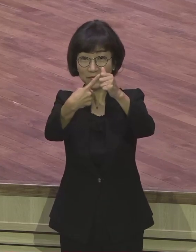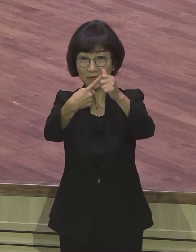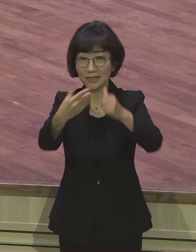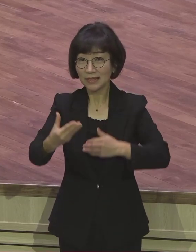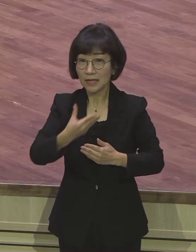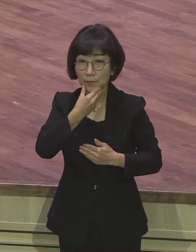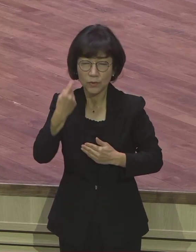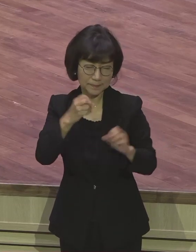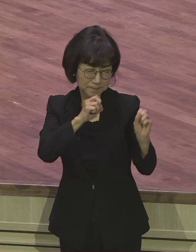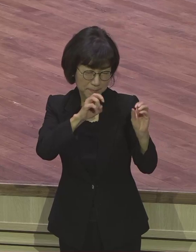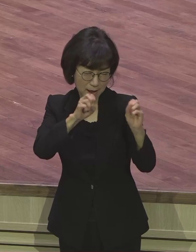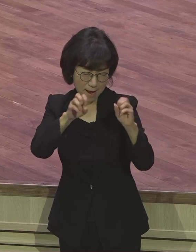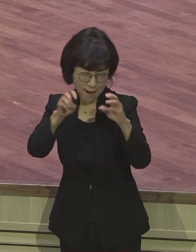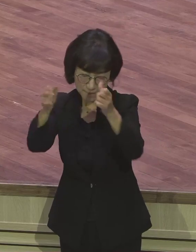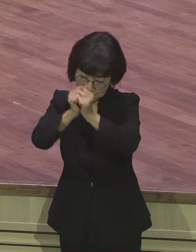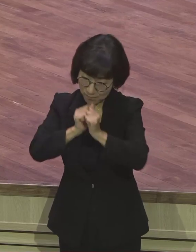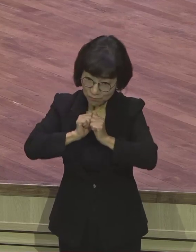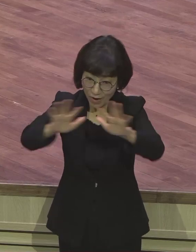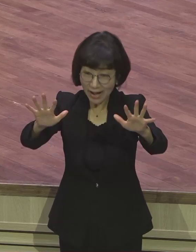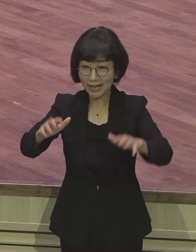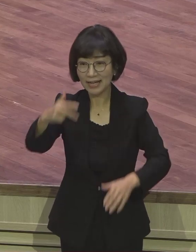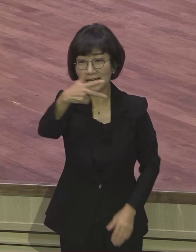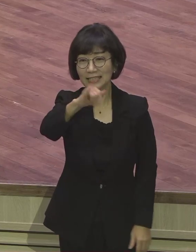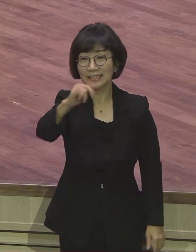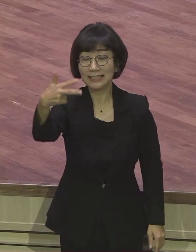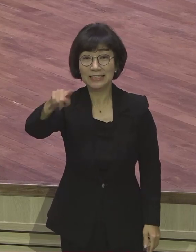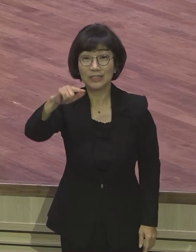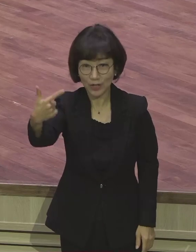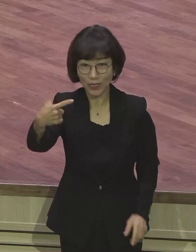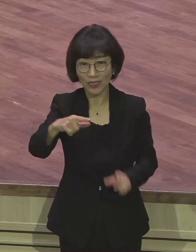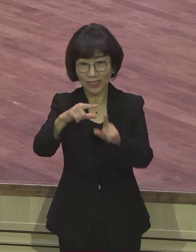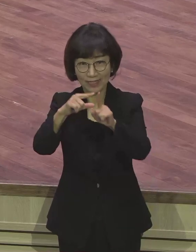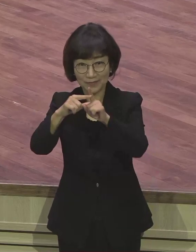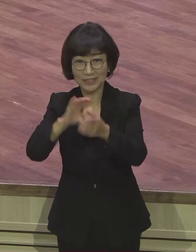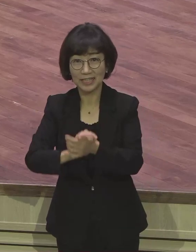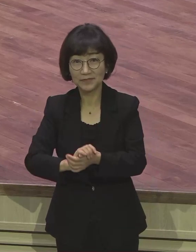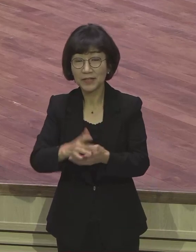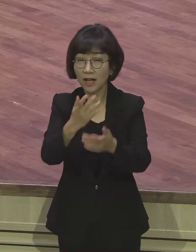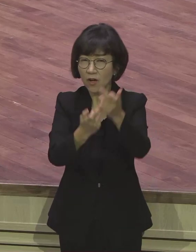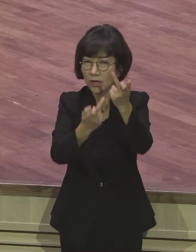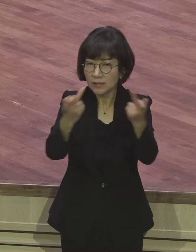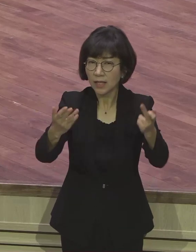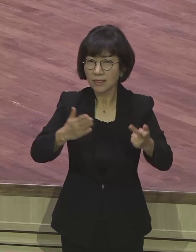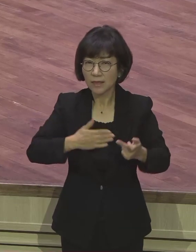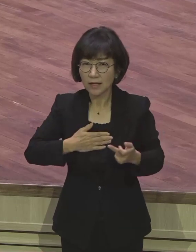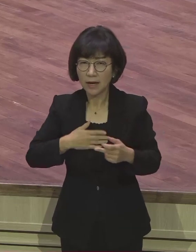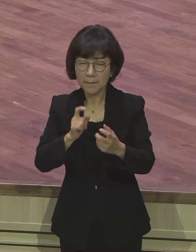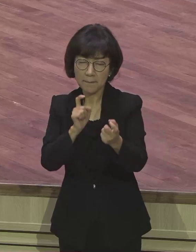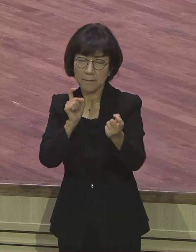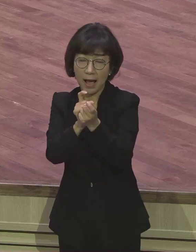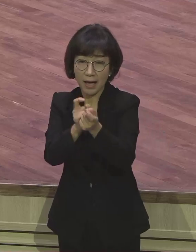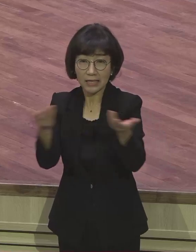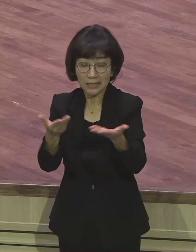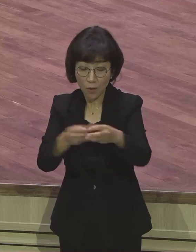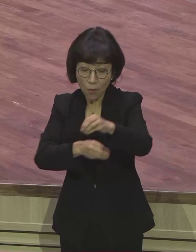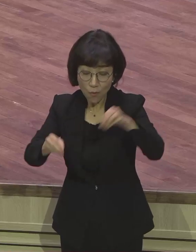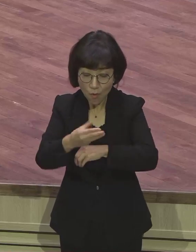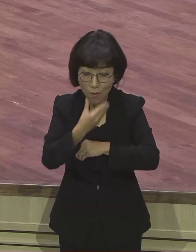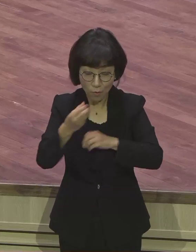전파의 진전입니다. 12절 말씀입니다. 형제들아, 내가 당한 일이 도리어 복음 전파의